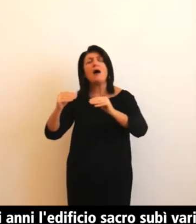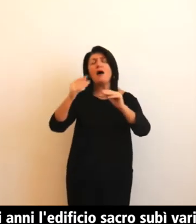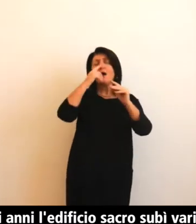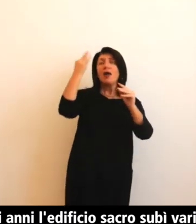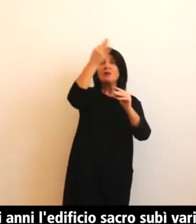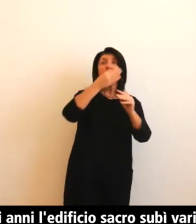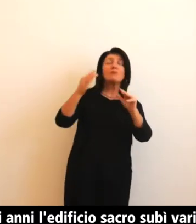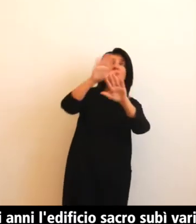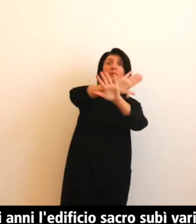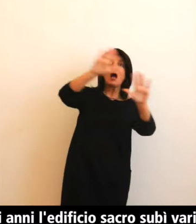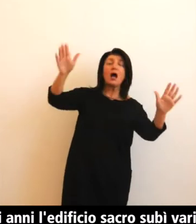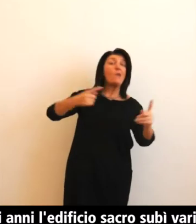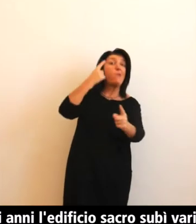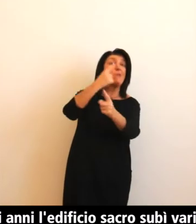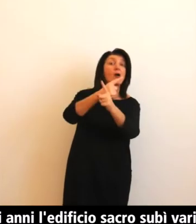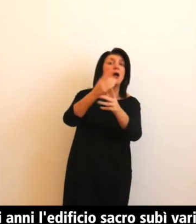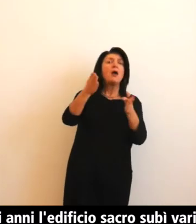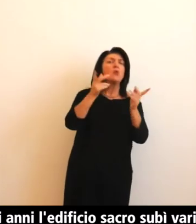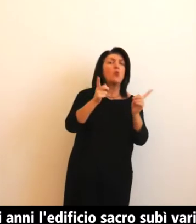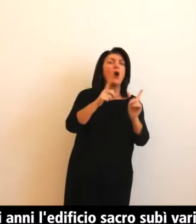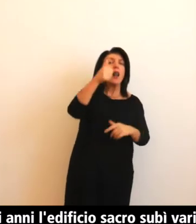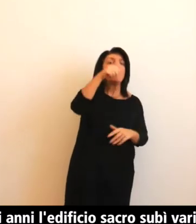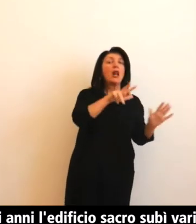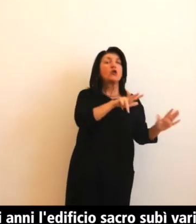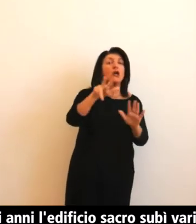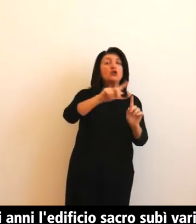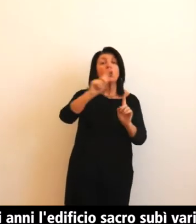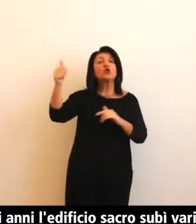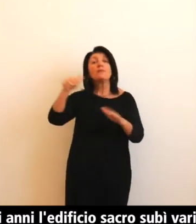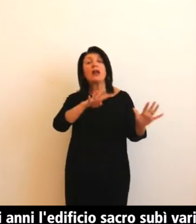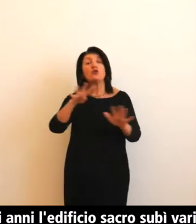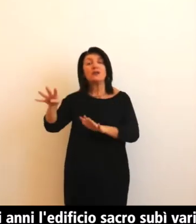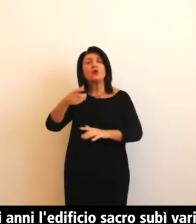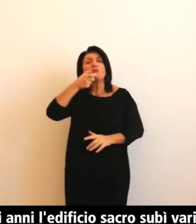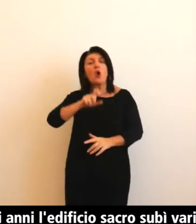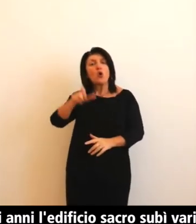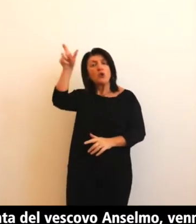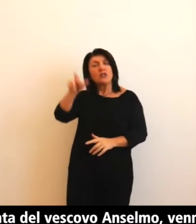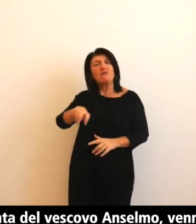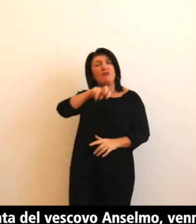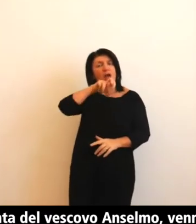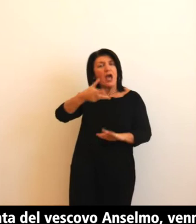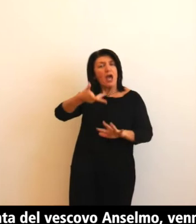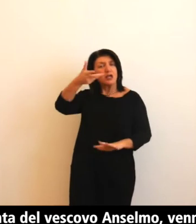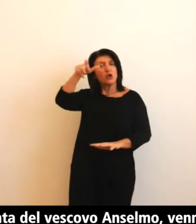il 1088 e il 1099 quando sulla spinta del Vescovo Anselmo venne radicalmente